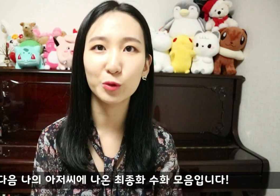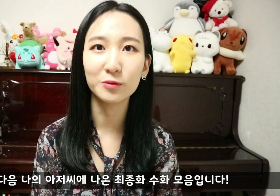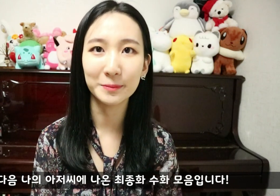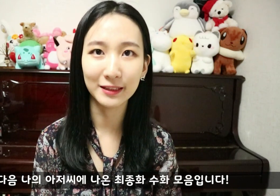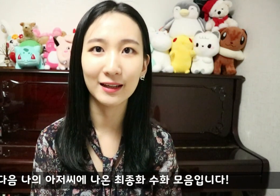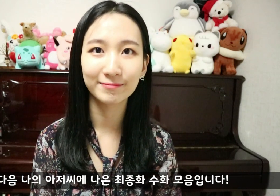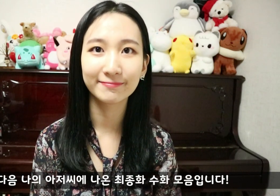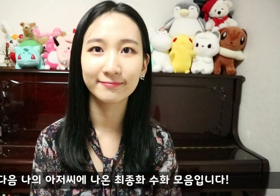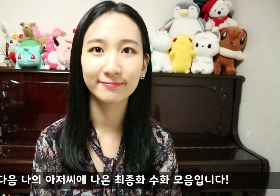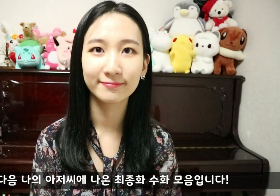모음입니다